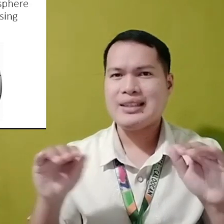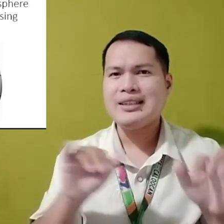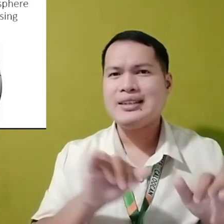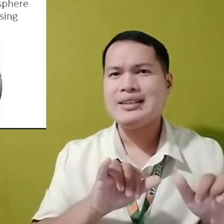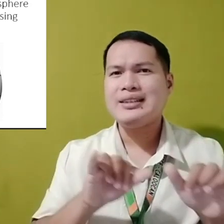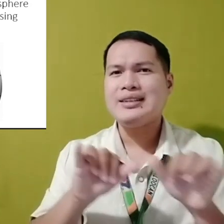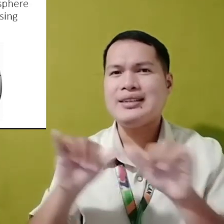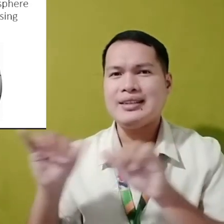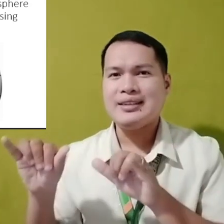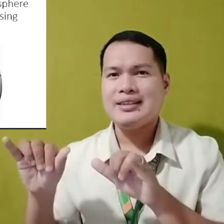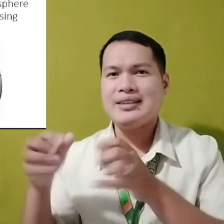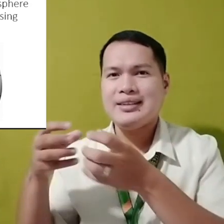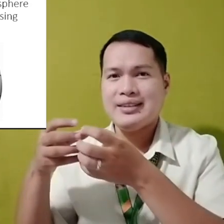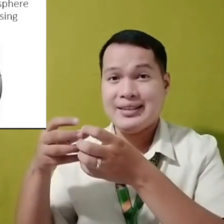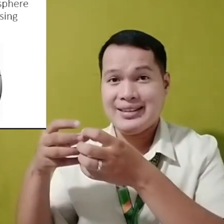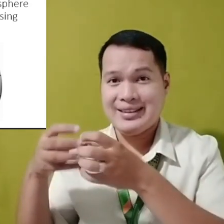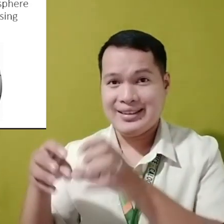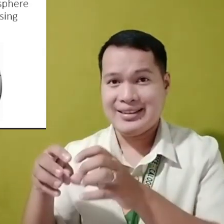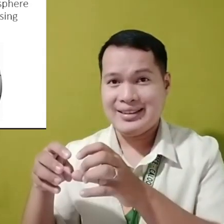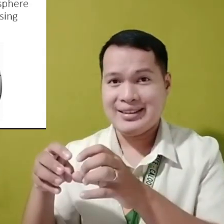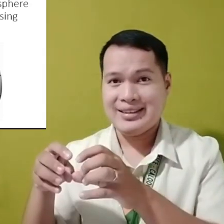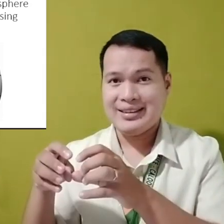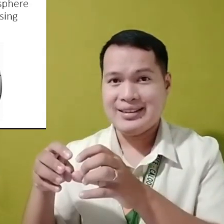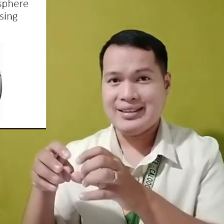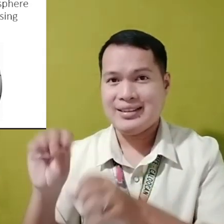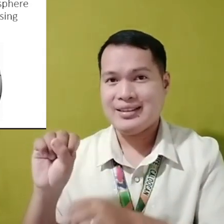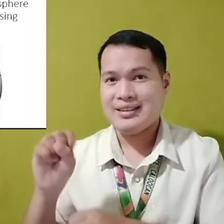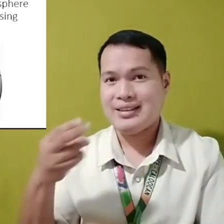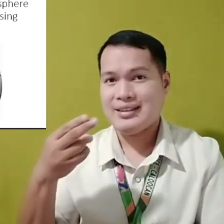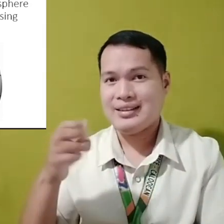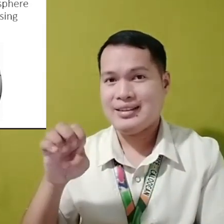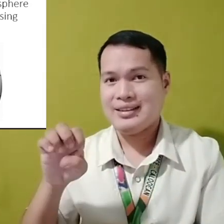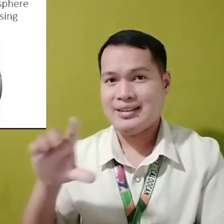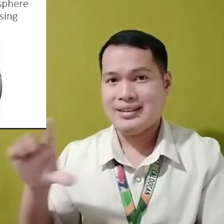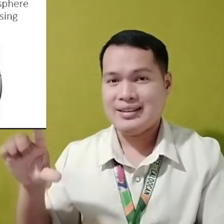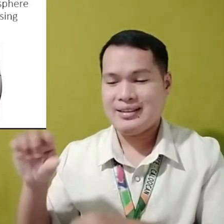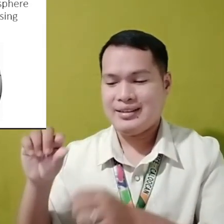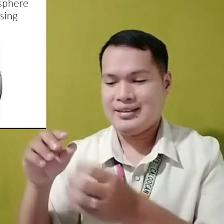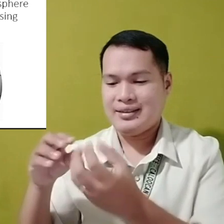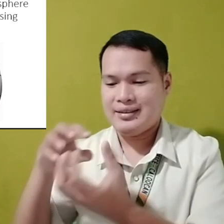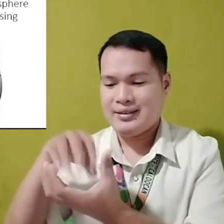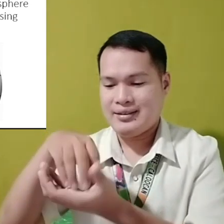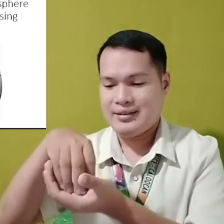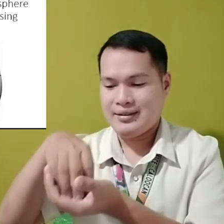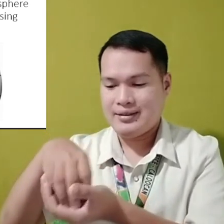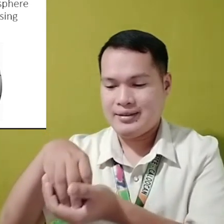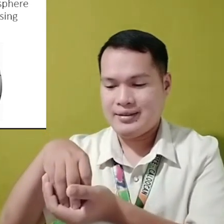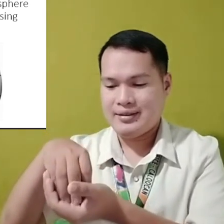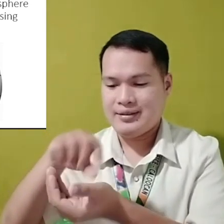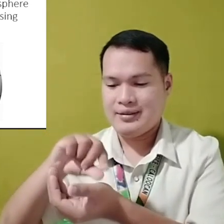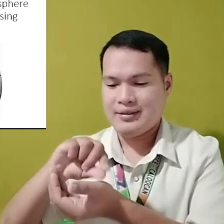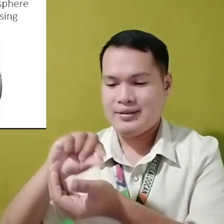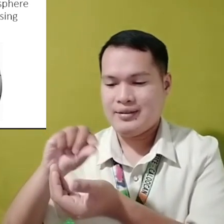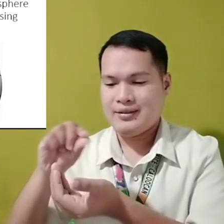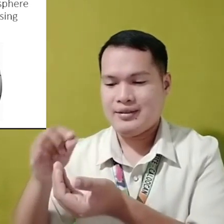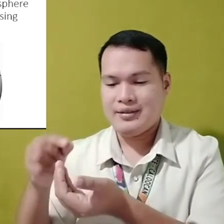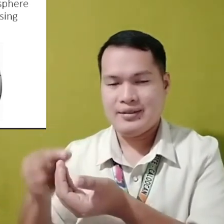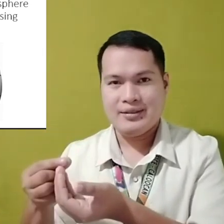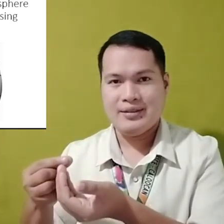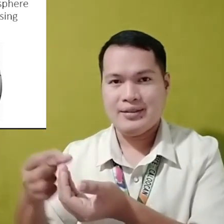Sa katulad ng itlog O ang eggshell Matigas